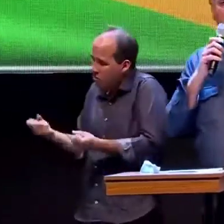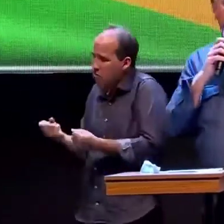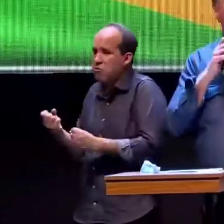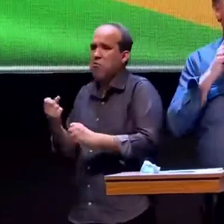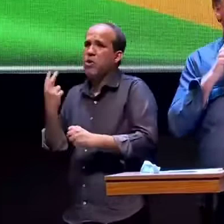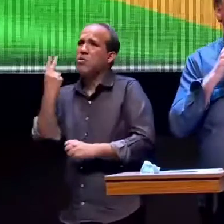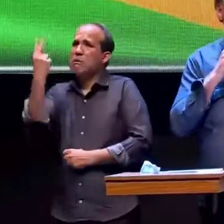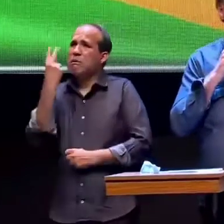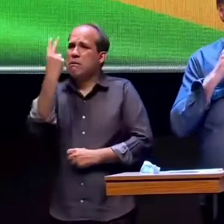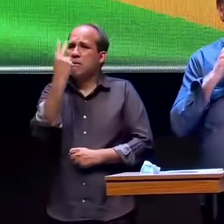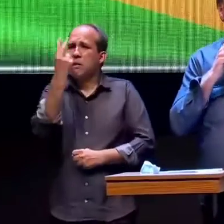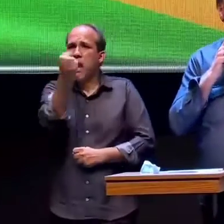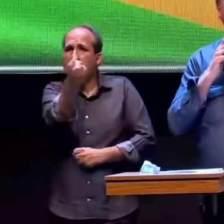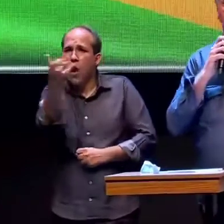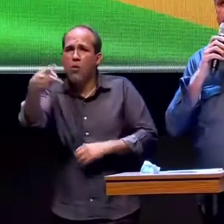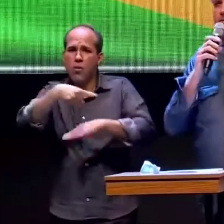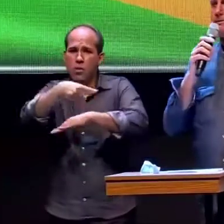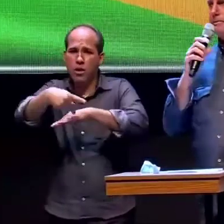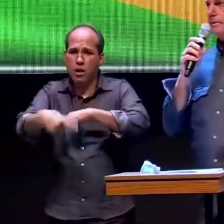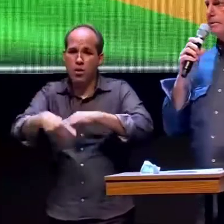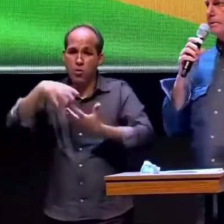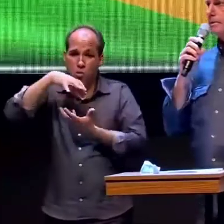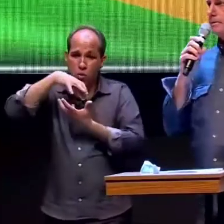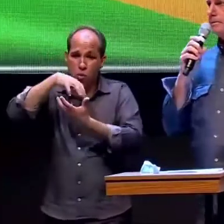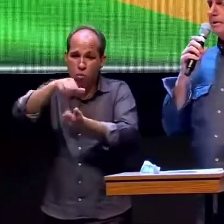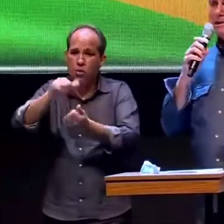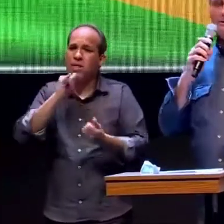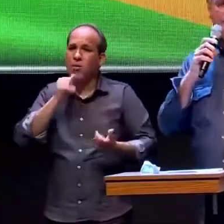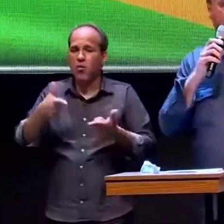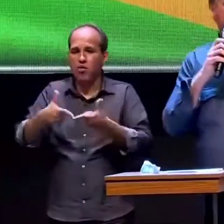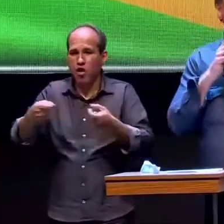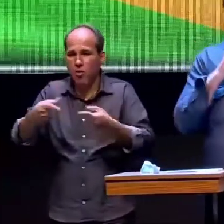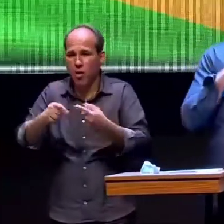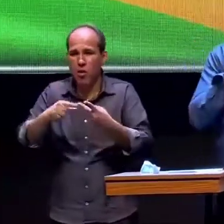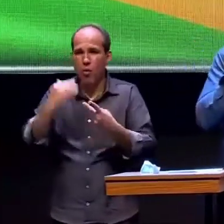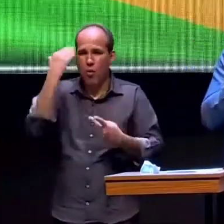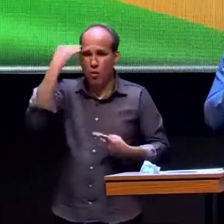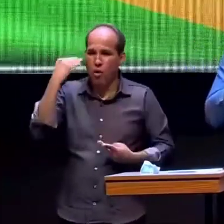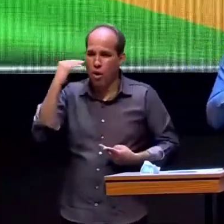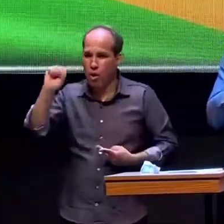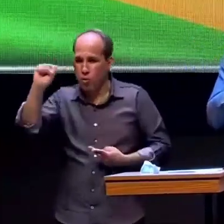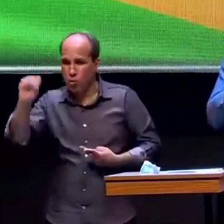alguns países do mundo como o Japão Coreia do Sul